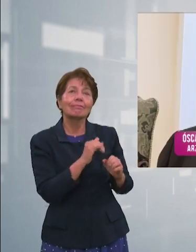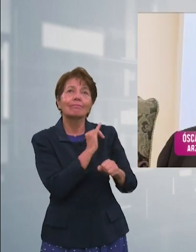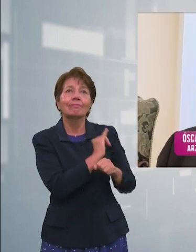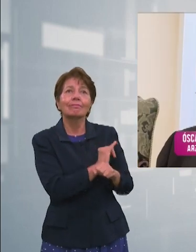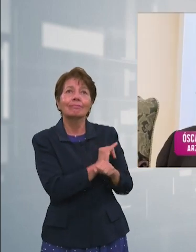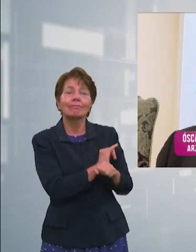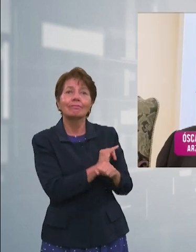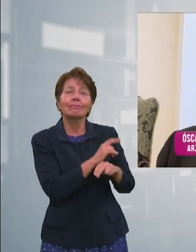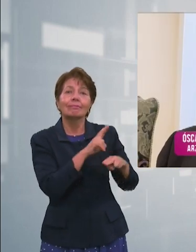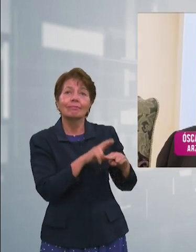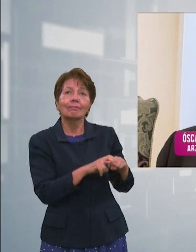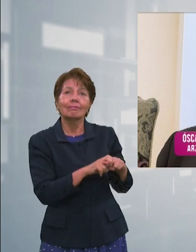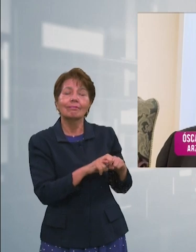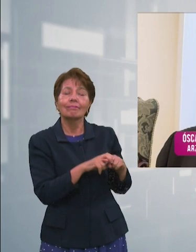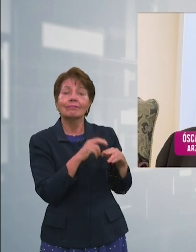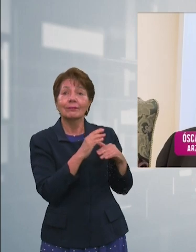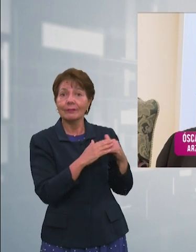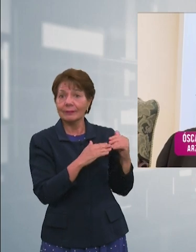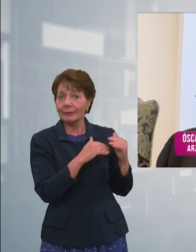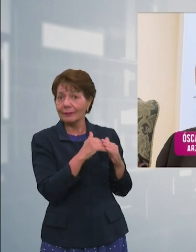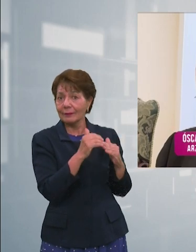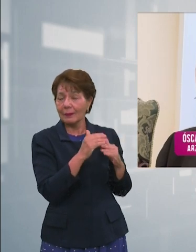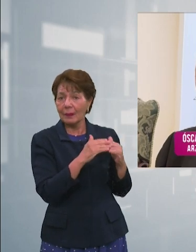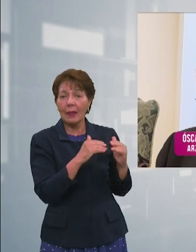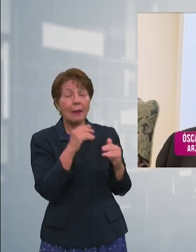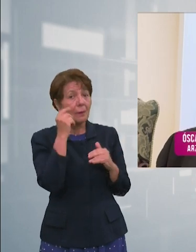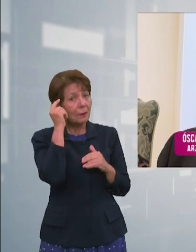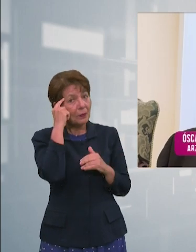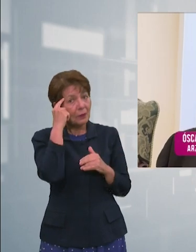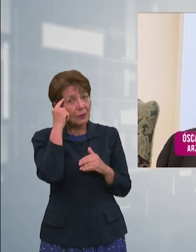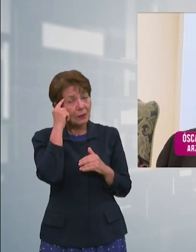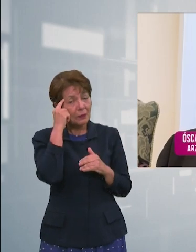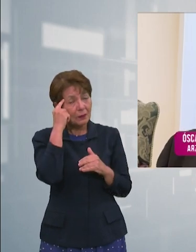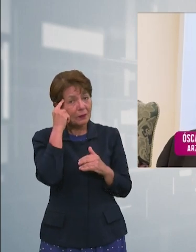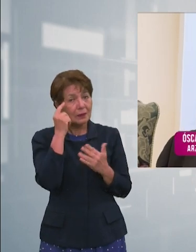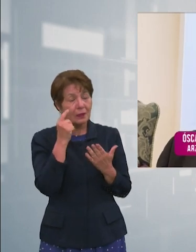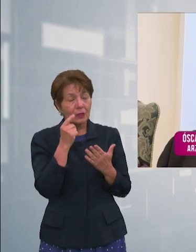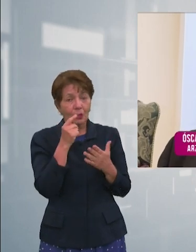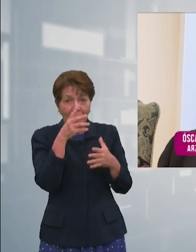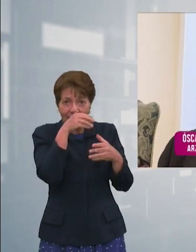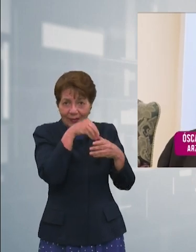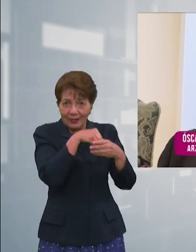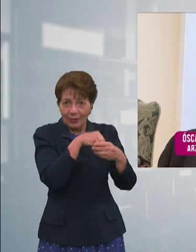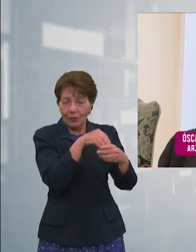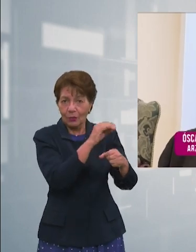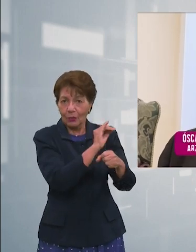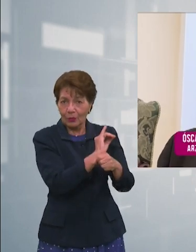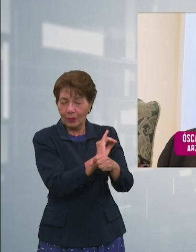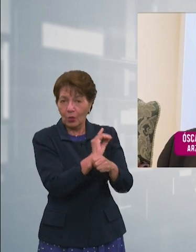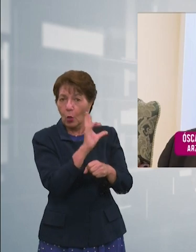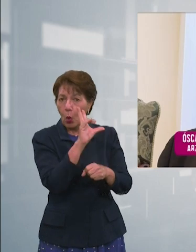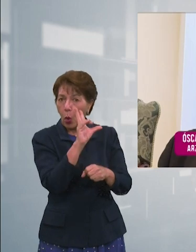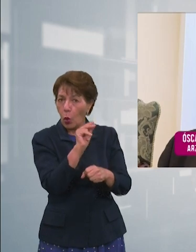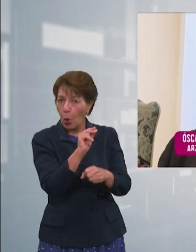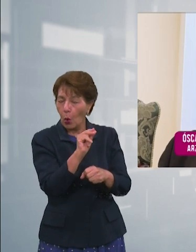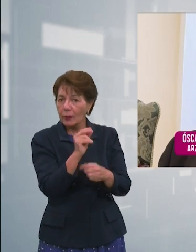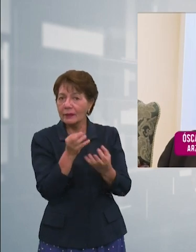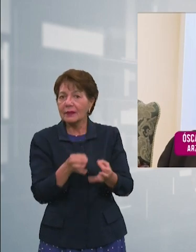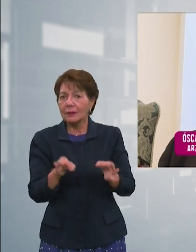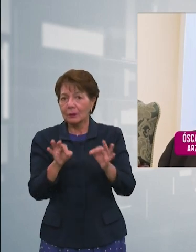cómodamente, pensando adintra. No, se trata de una iglesia en salida y la